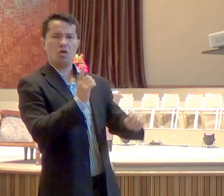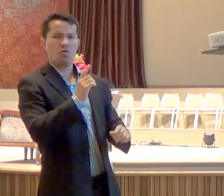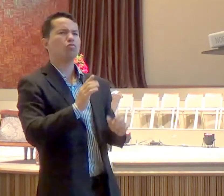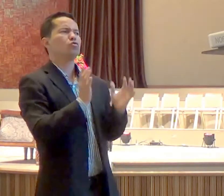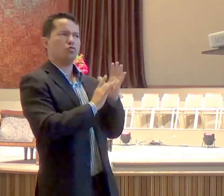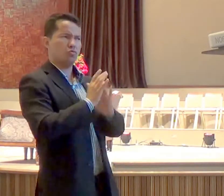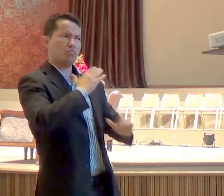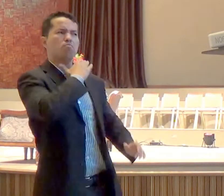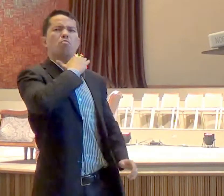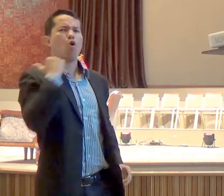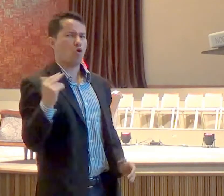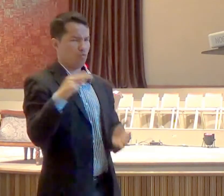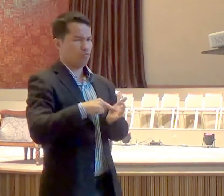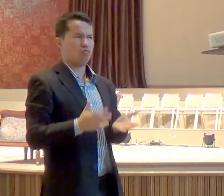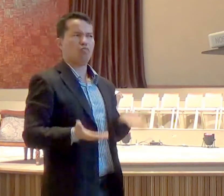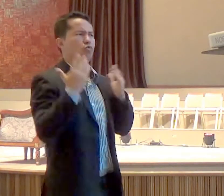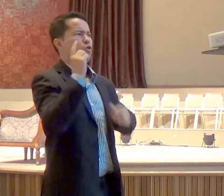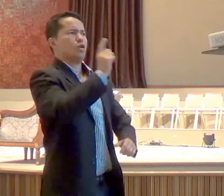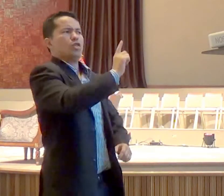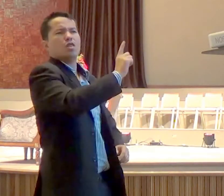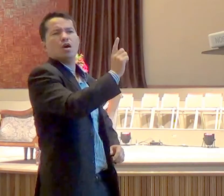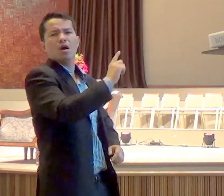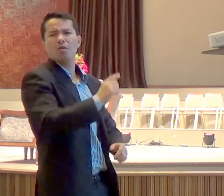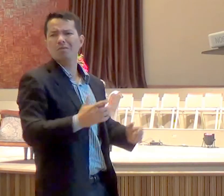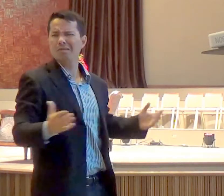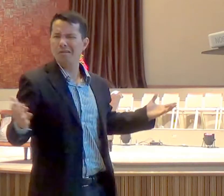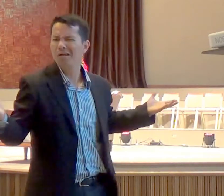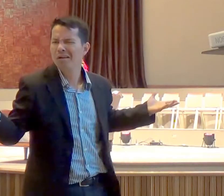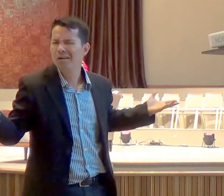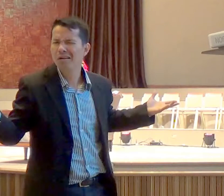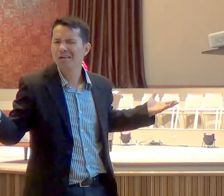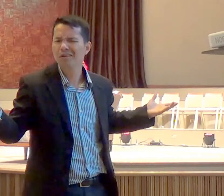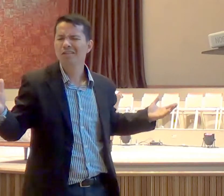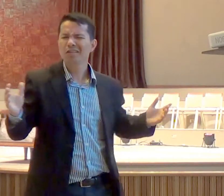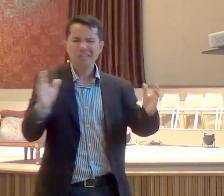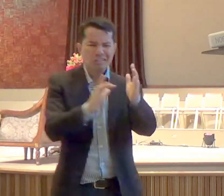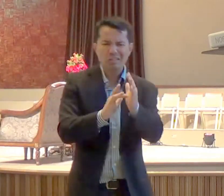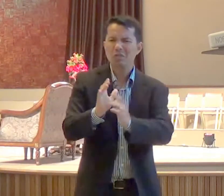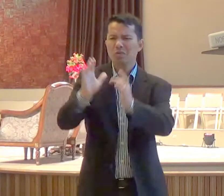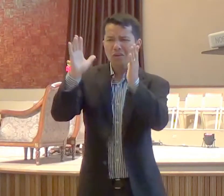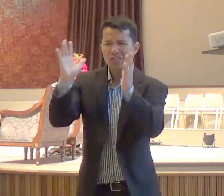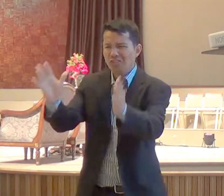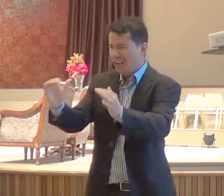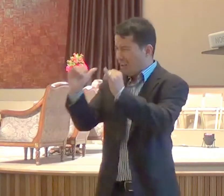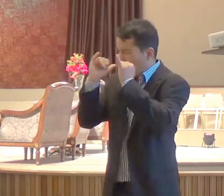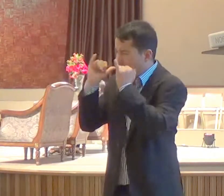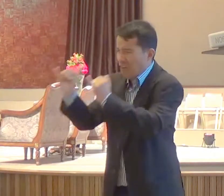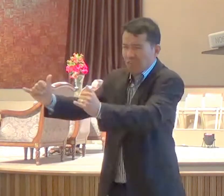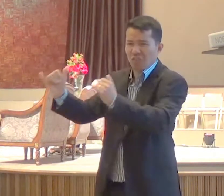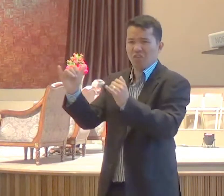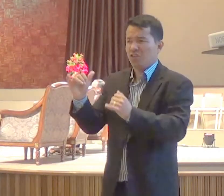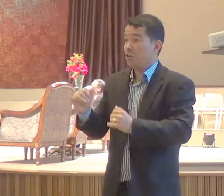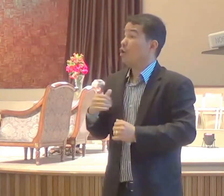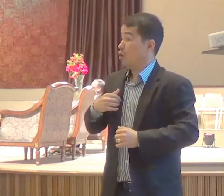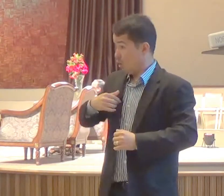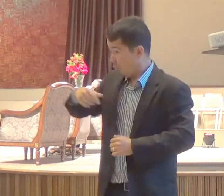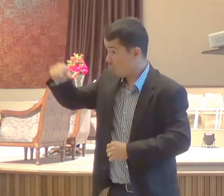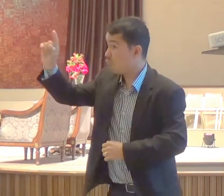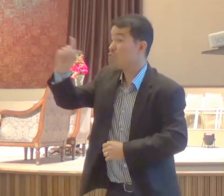O Senhor Jesus já havia ensinado aos discípulos e falado para os discípulos que ele haveria de ressuscitar, ele disse em